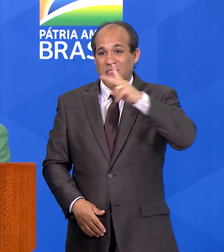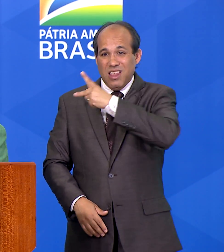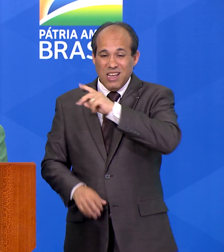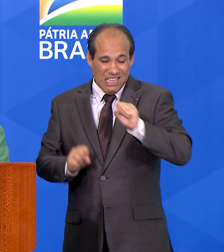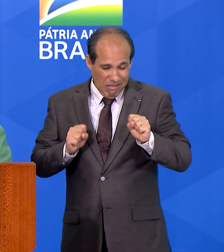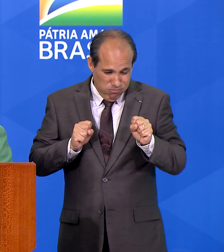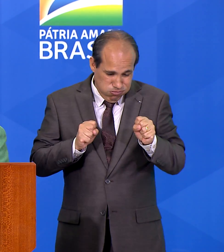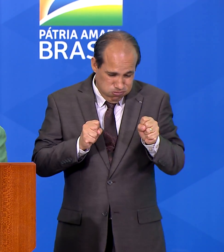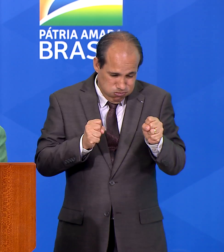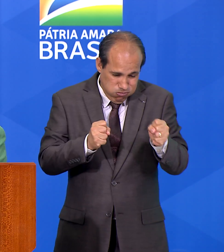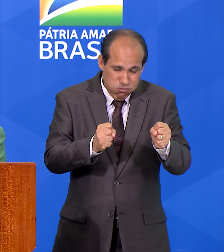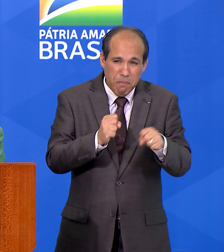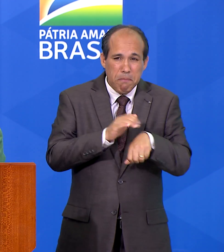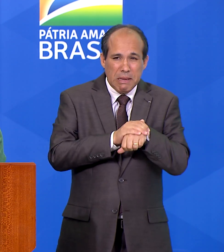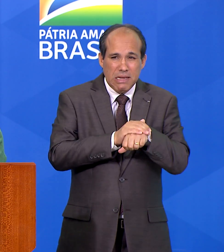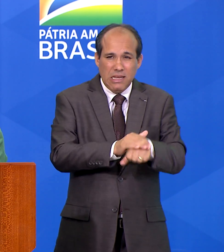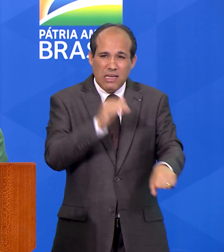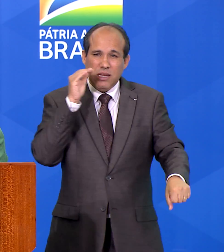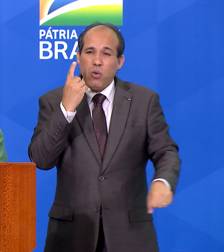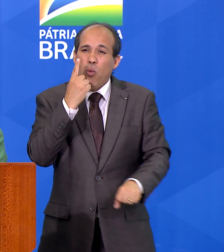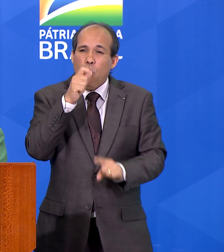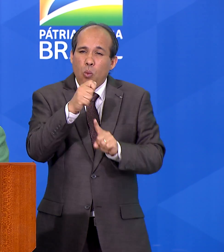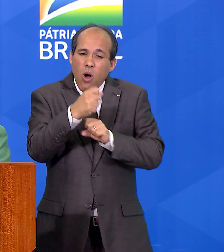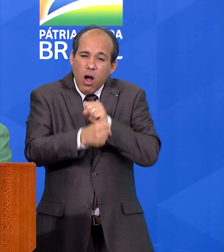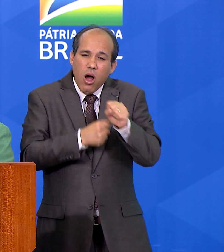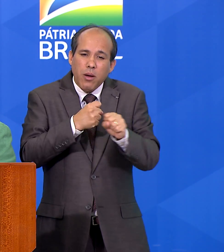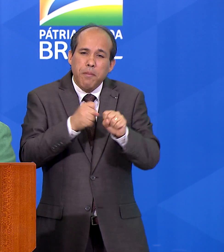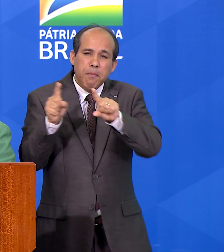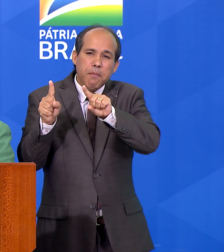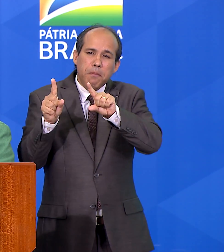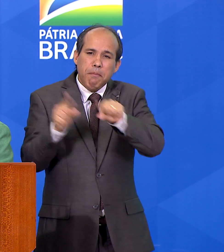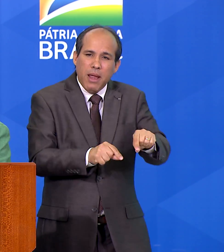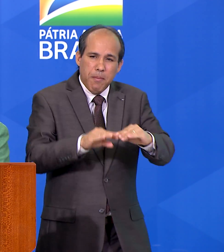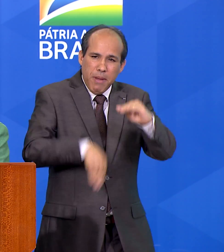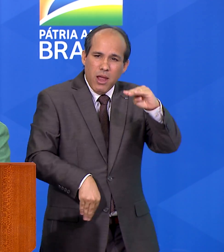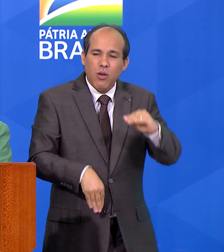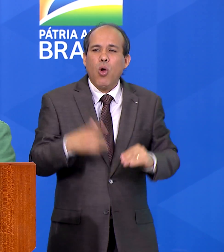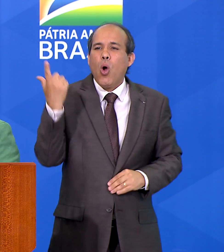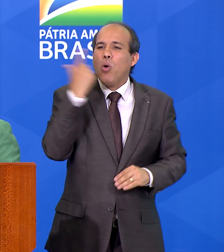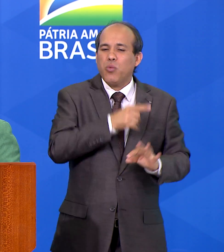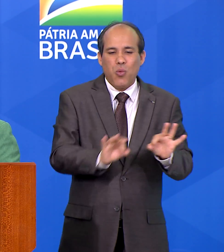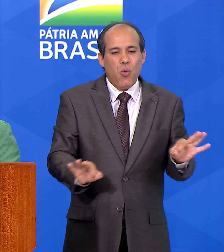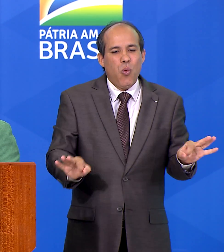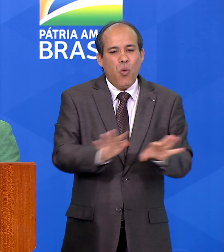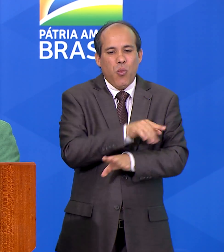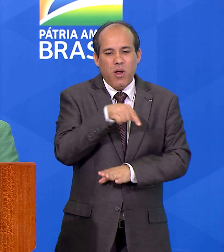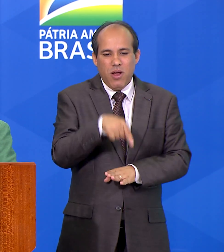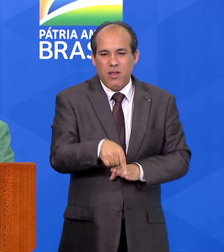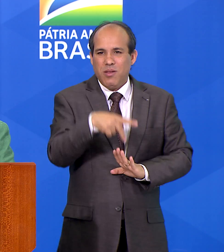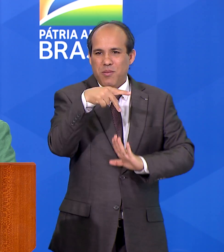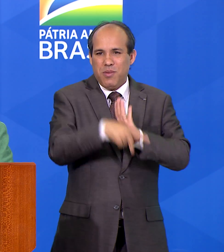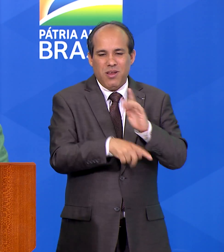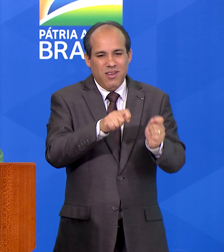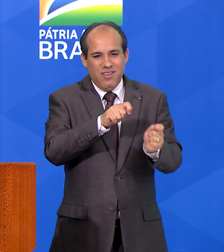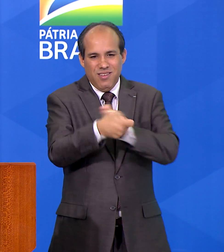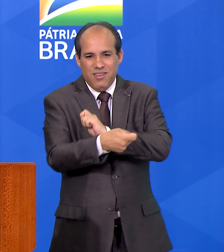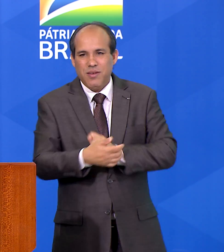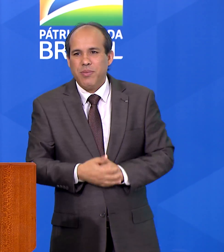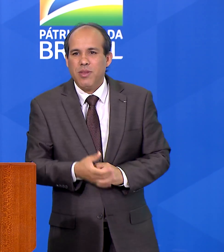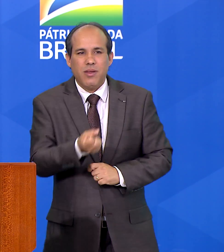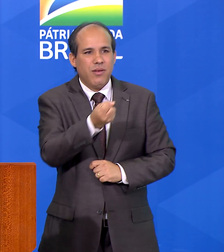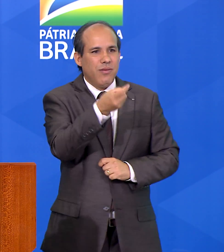conseguisse, em menos de um ano, fazer esse Plano acontecer. Colegas